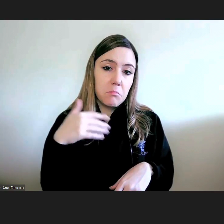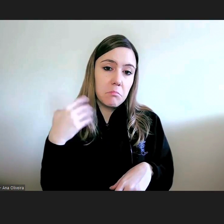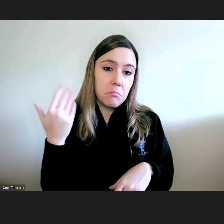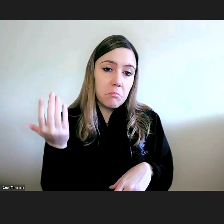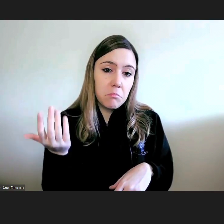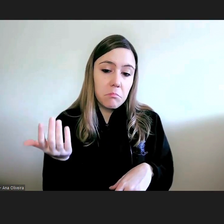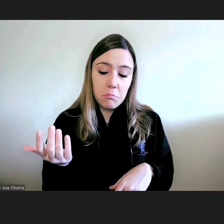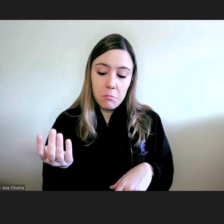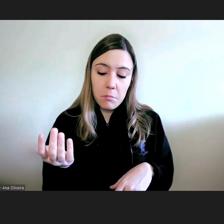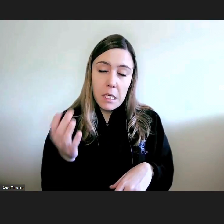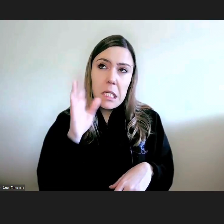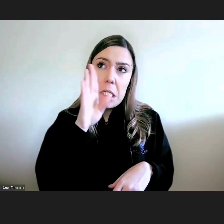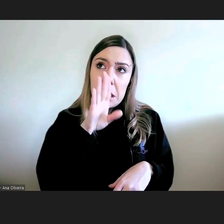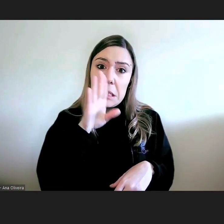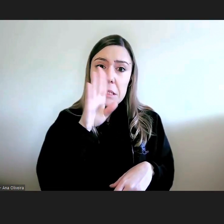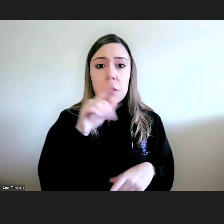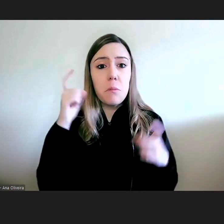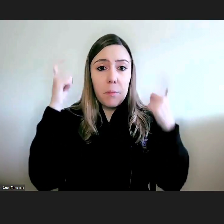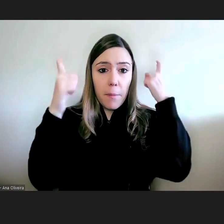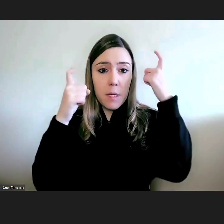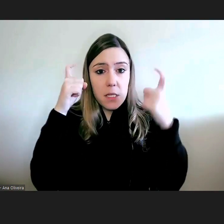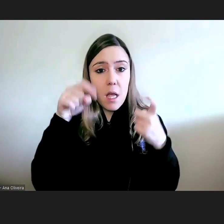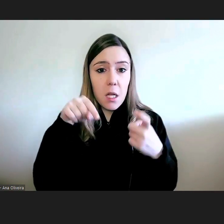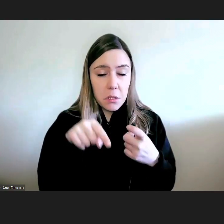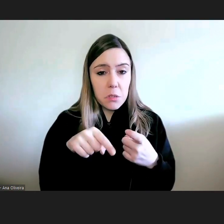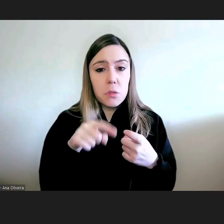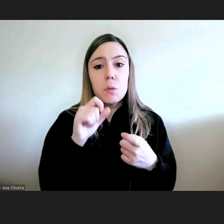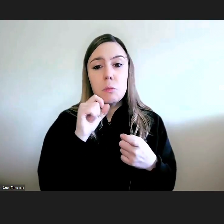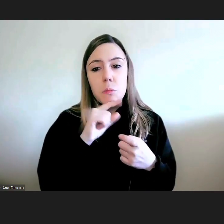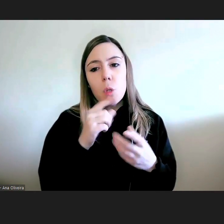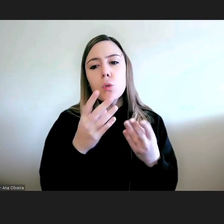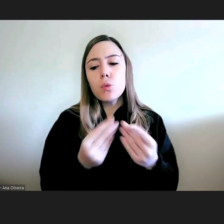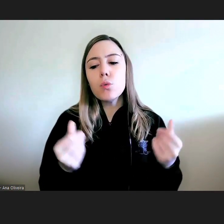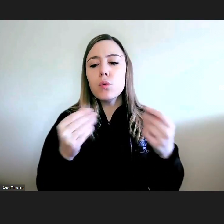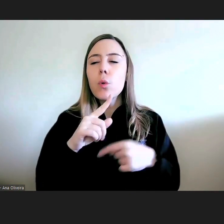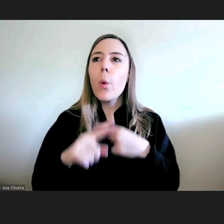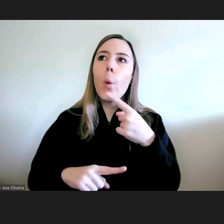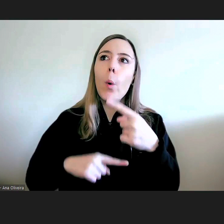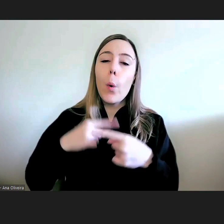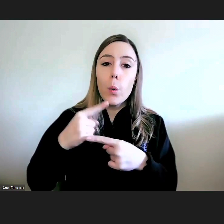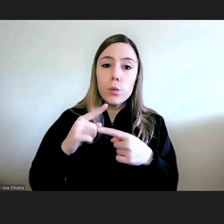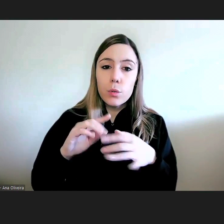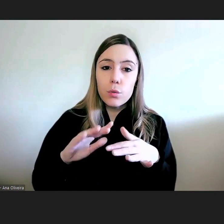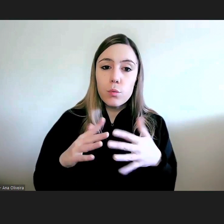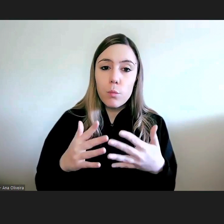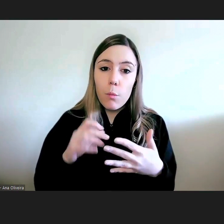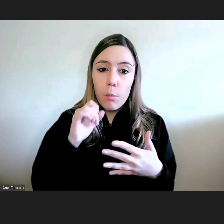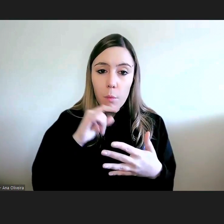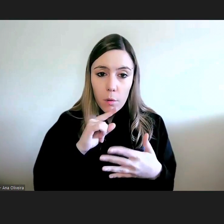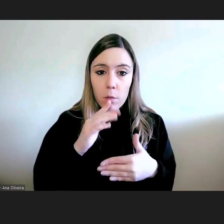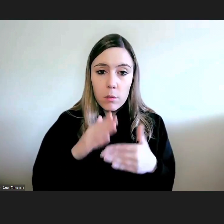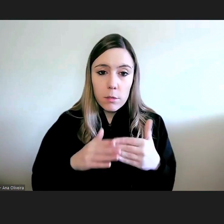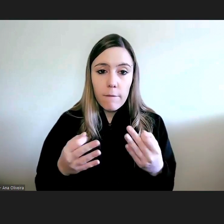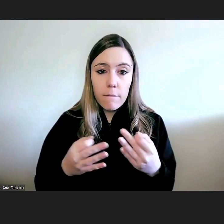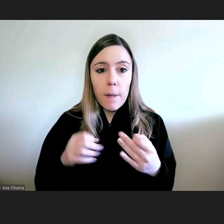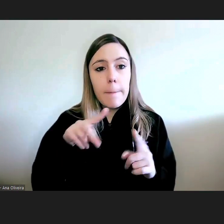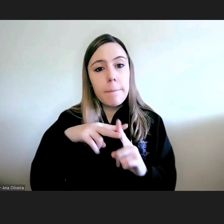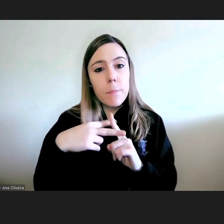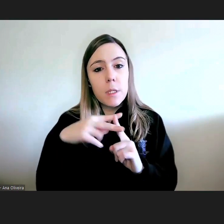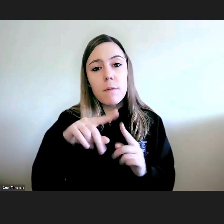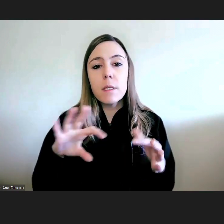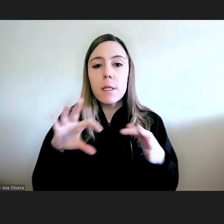enfim se for equacionado que outras soluções possam ser equacionadas portanto esta visão também de